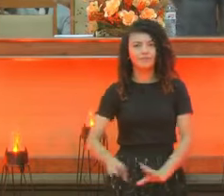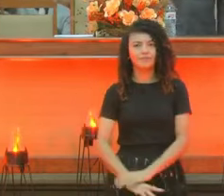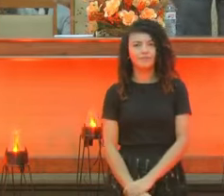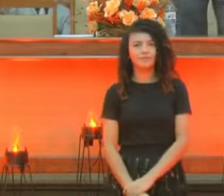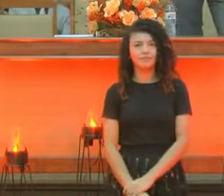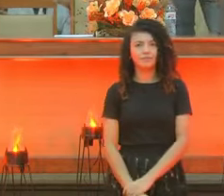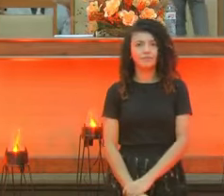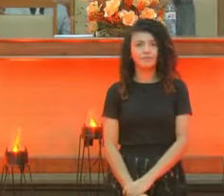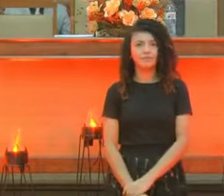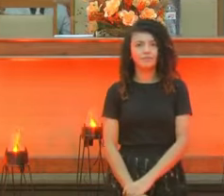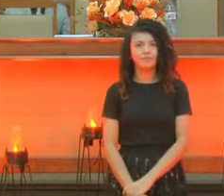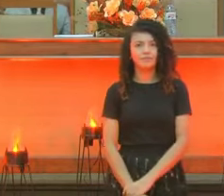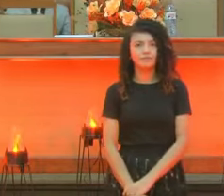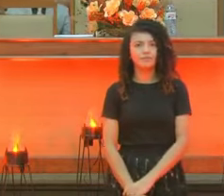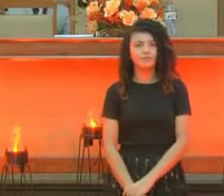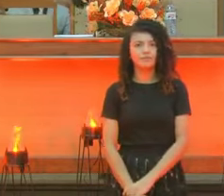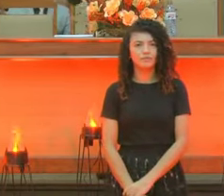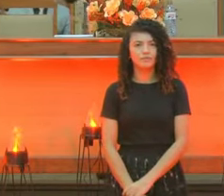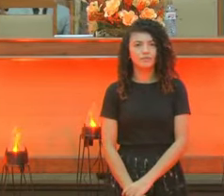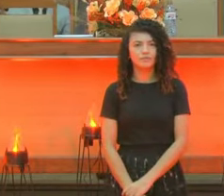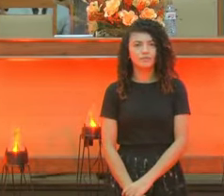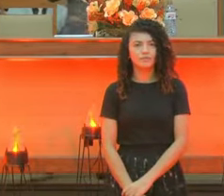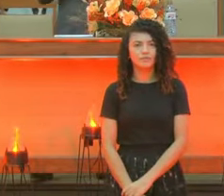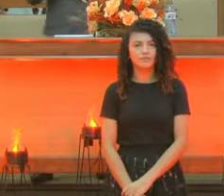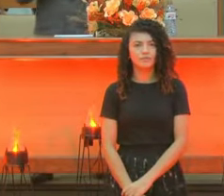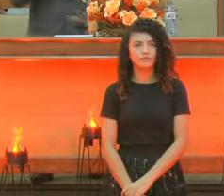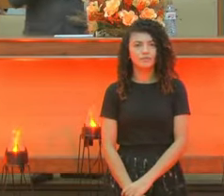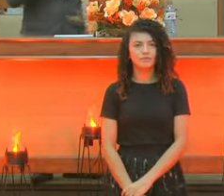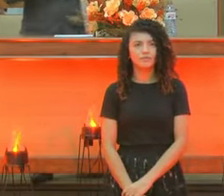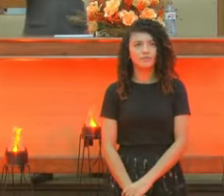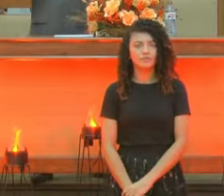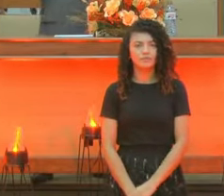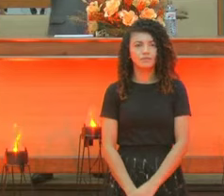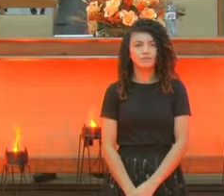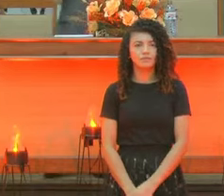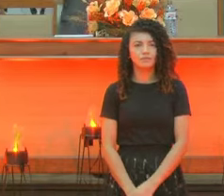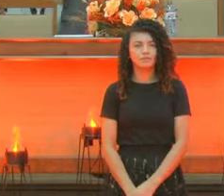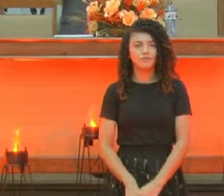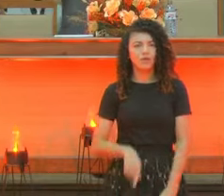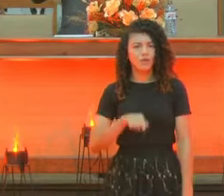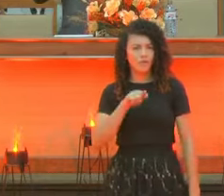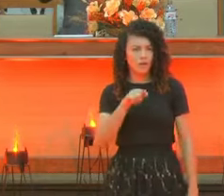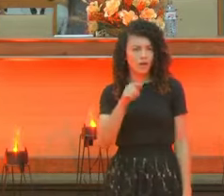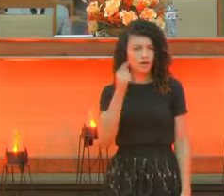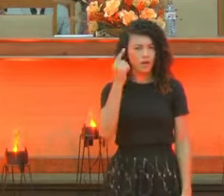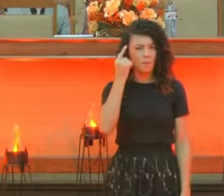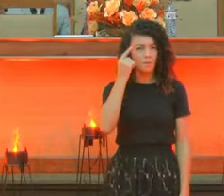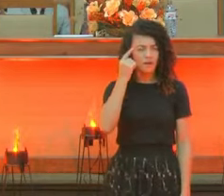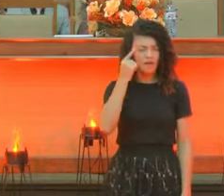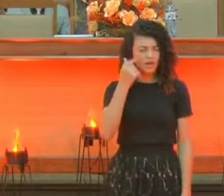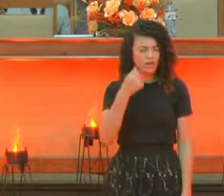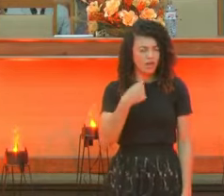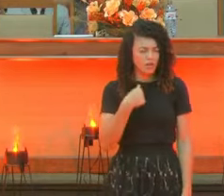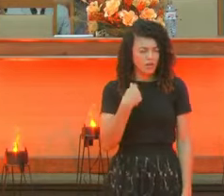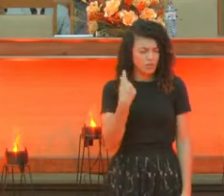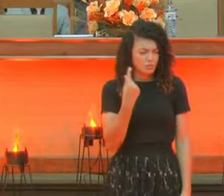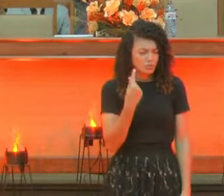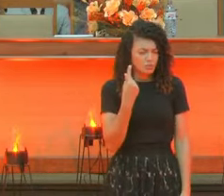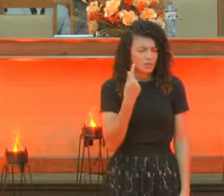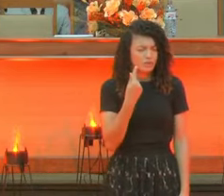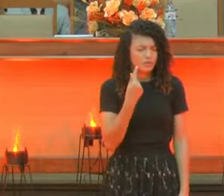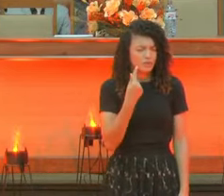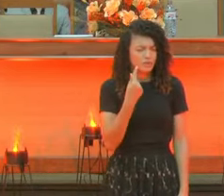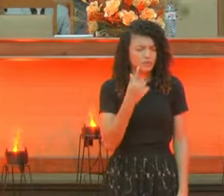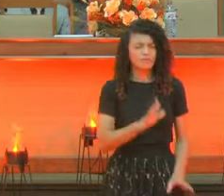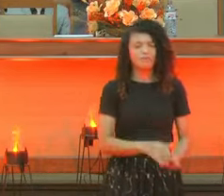Eita glória a Deus. É. Quando tu pensares que tu estás sozinho, coloca aí Salmo 3